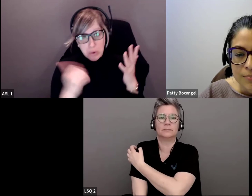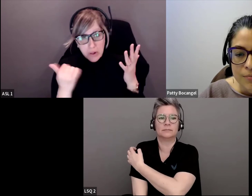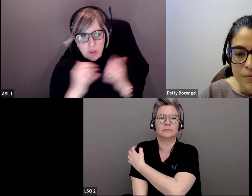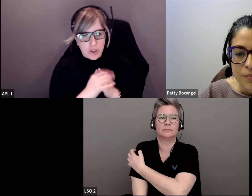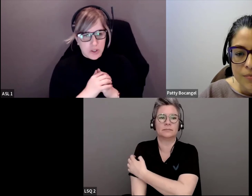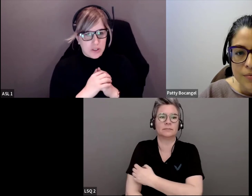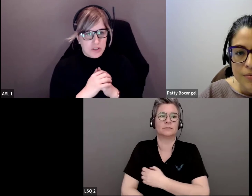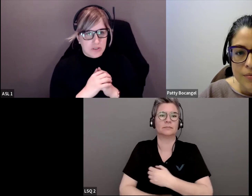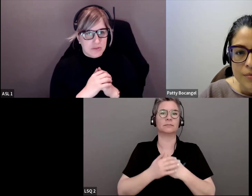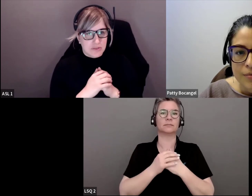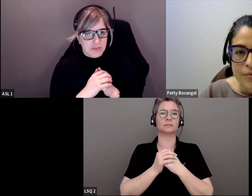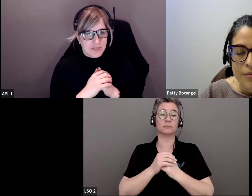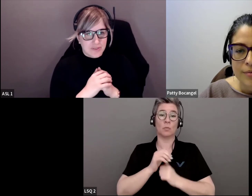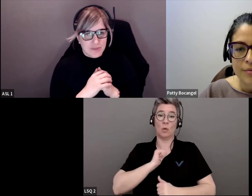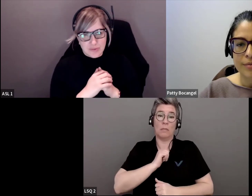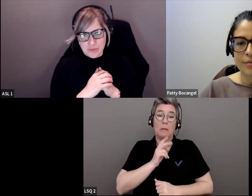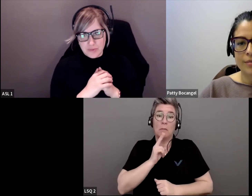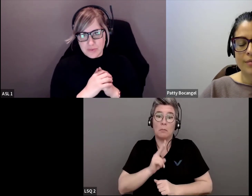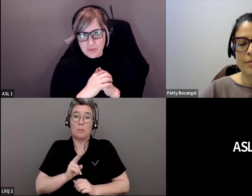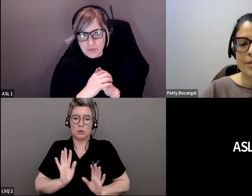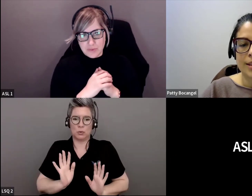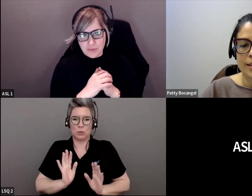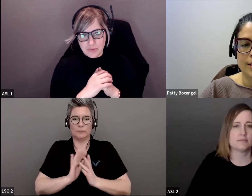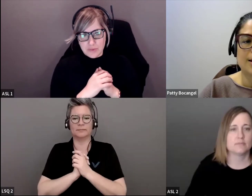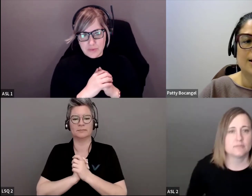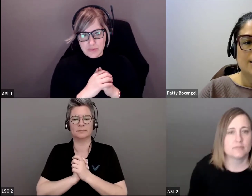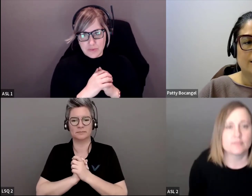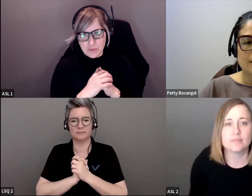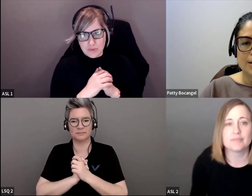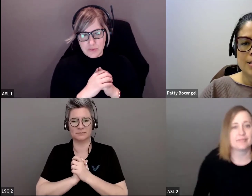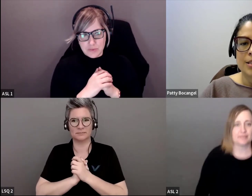Et je ne suis pas certain ou pas certaine.